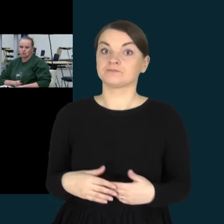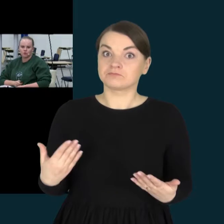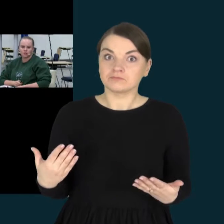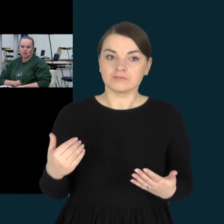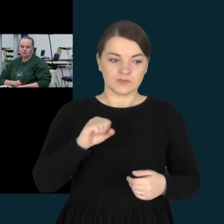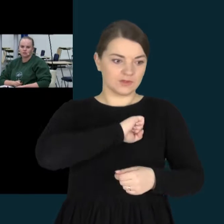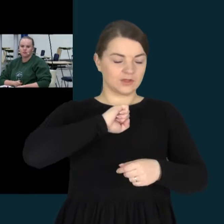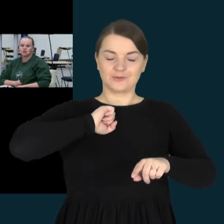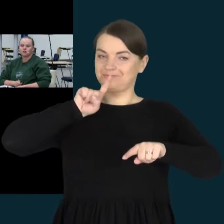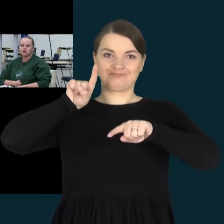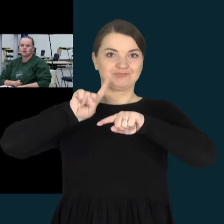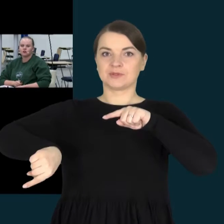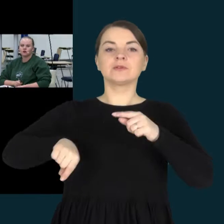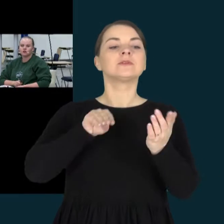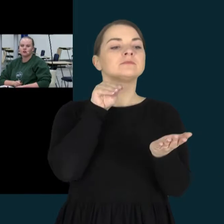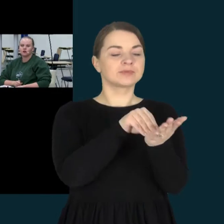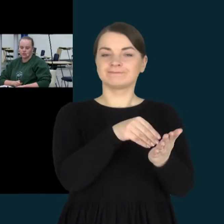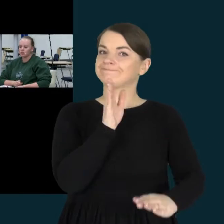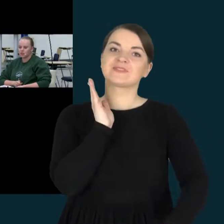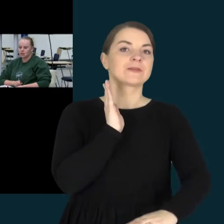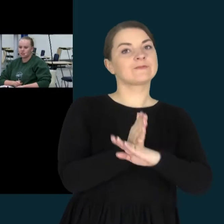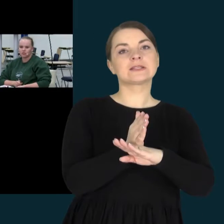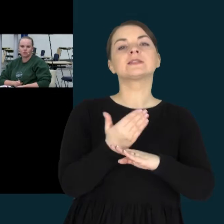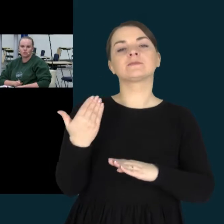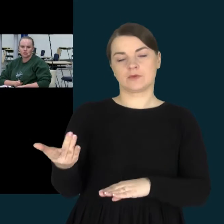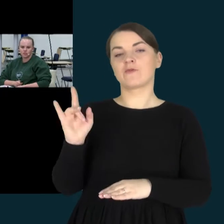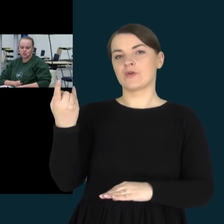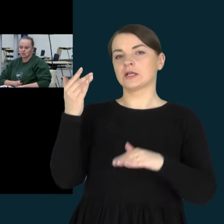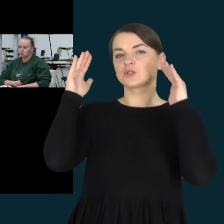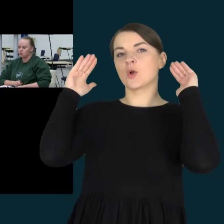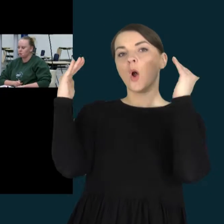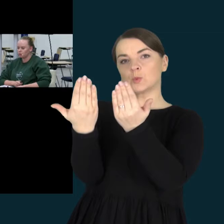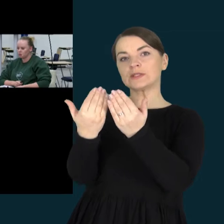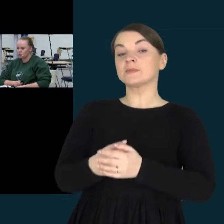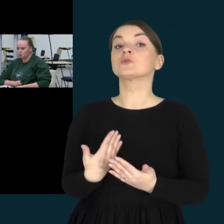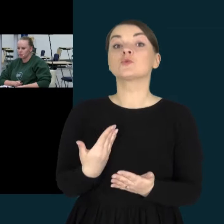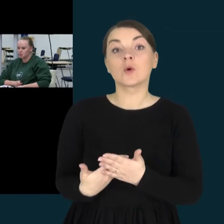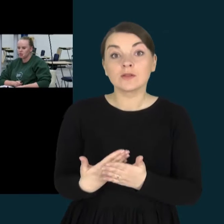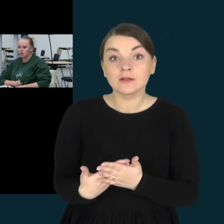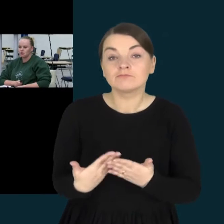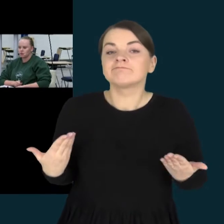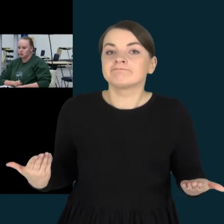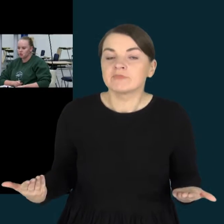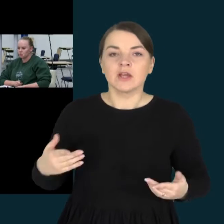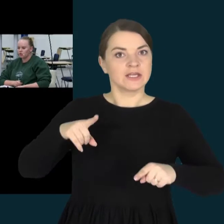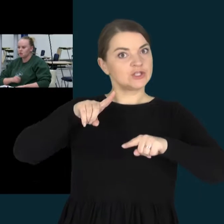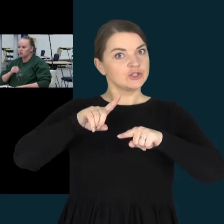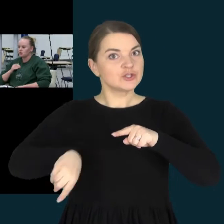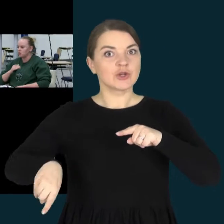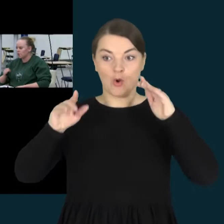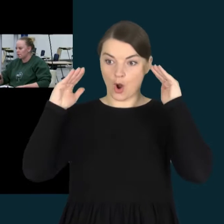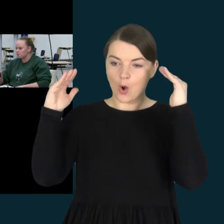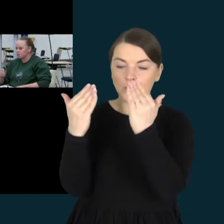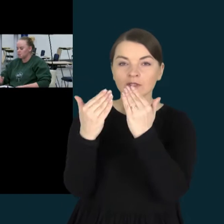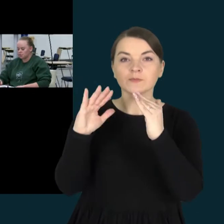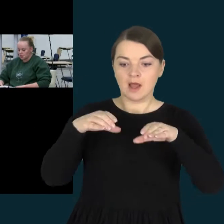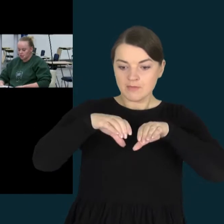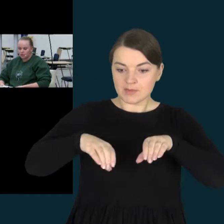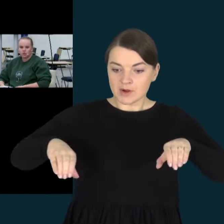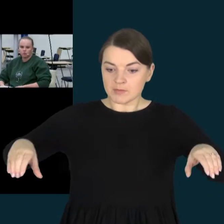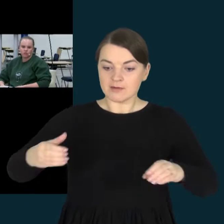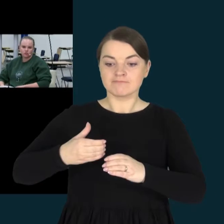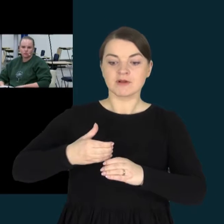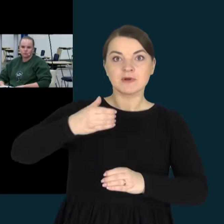kaip kirviu pargalvą, tai va, jūsų vaikelis yra autistas, nes pirmas požymis, autizmo yra reikiavimas.